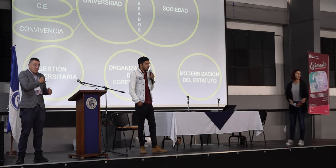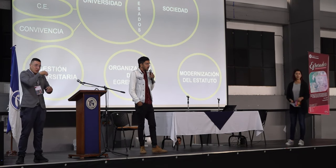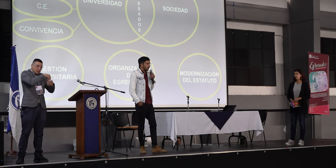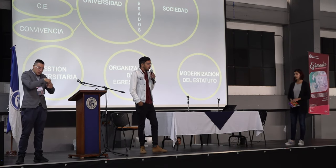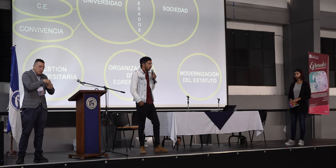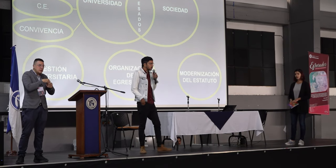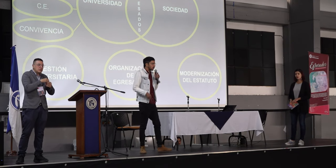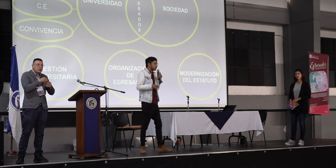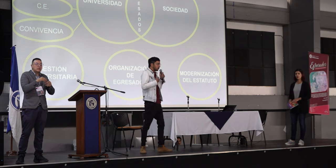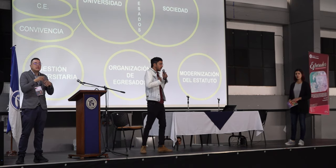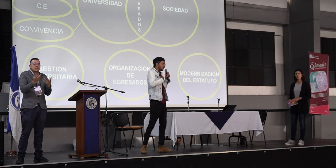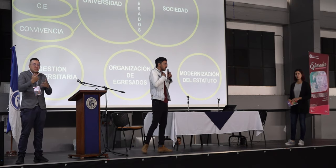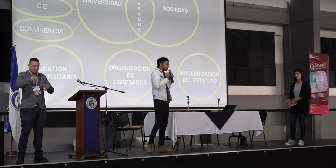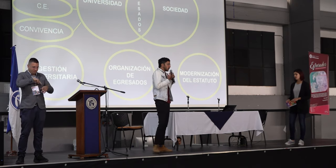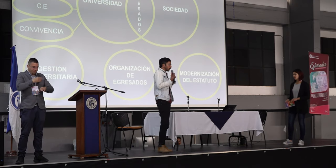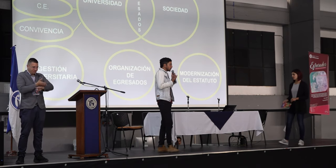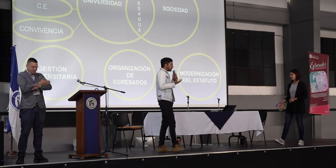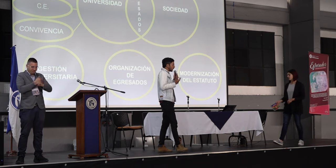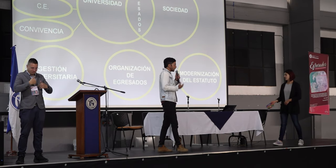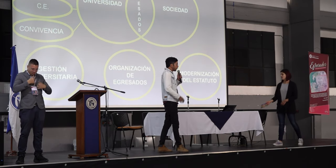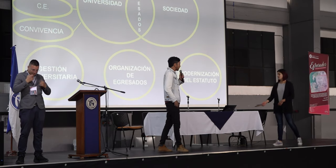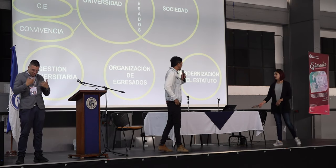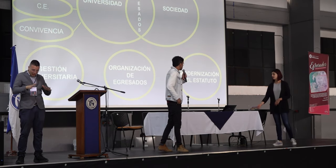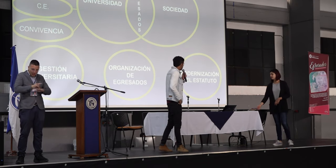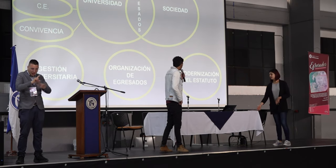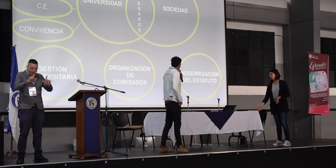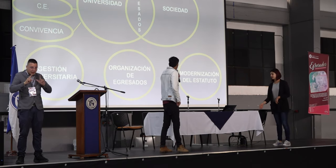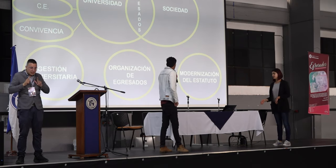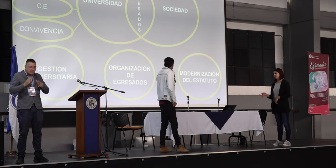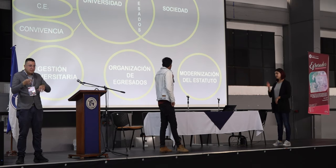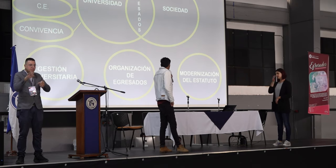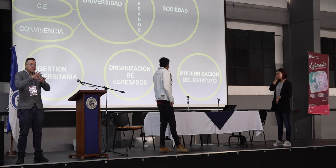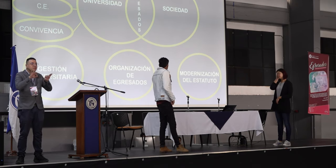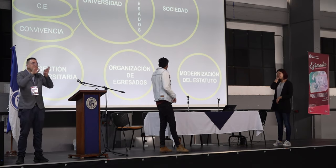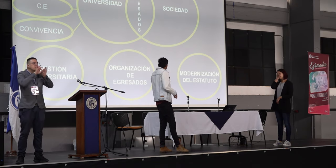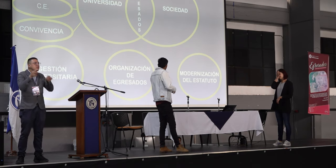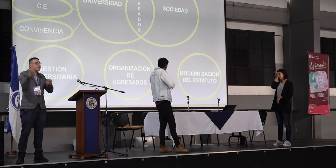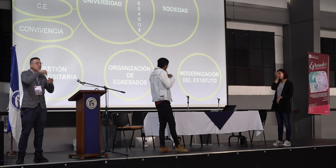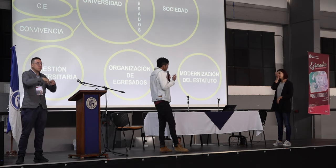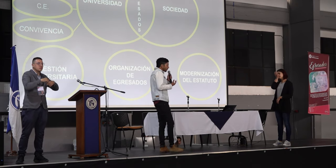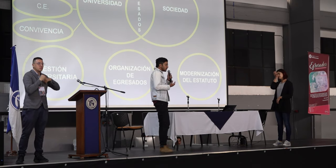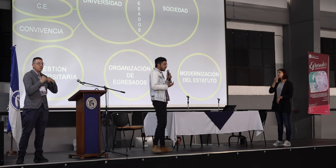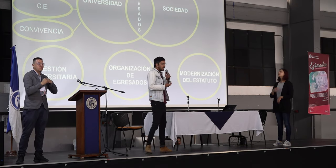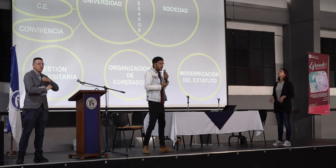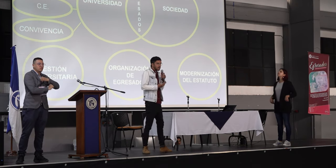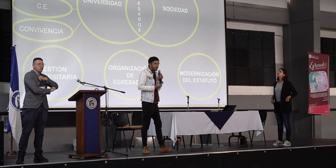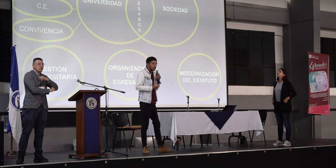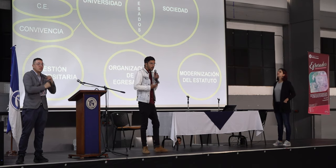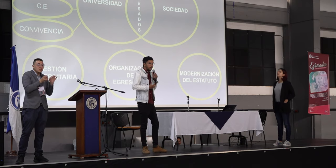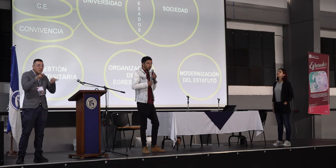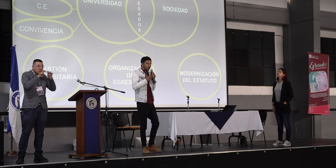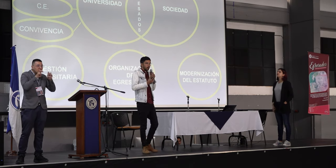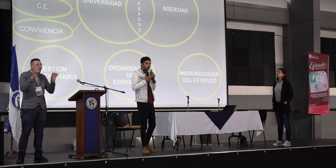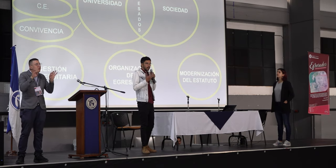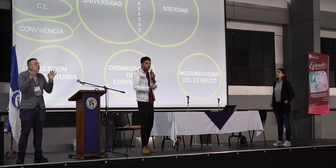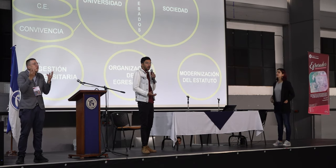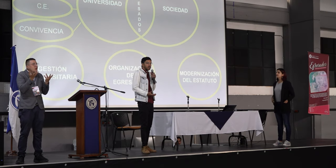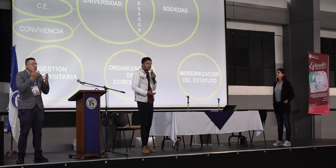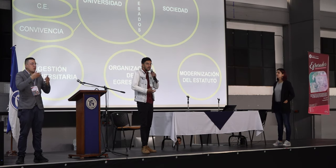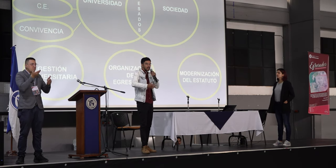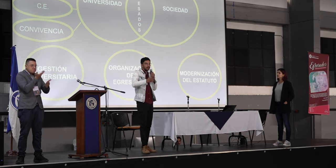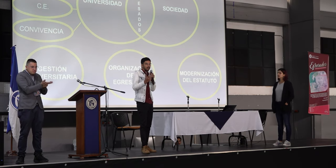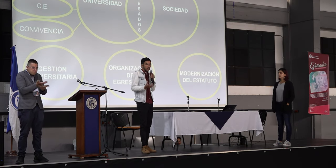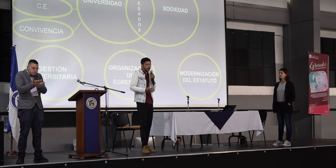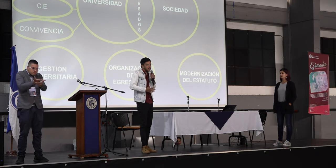tal lo que nosotros como egresados tenemos que llegar a fortalecer. Si bien al respecto de esta idea se han venido formulando algunas